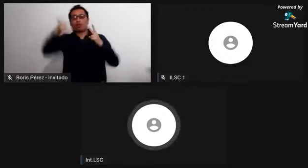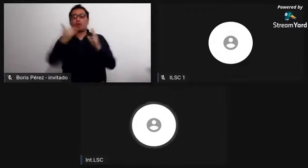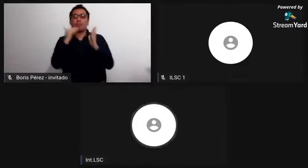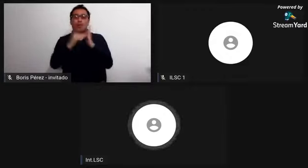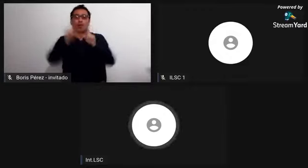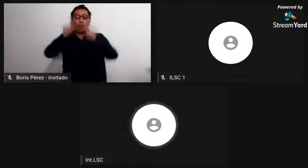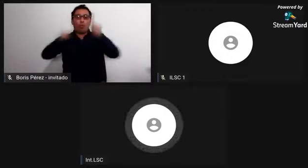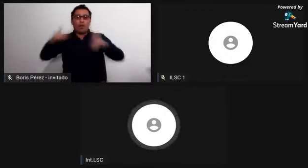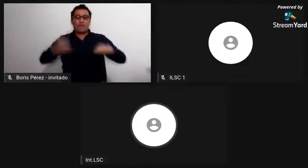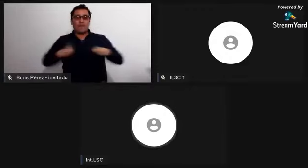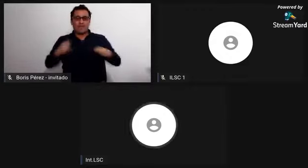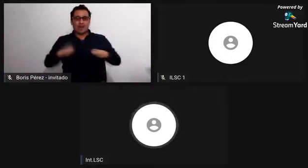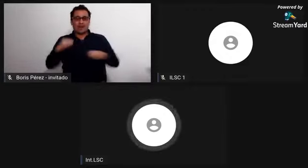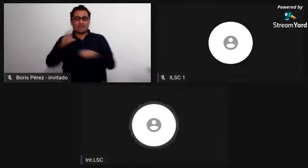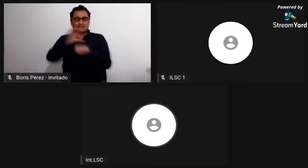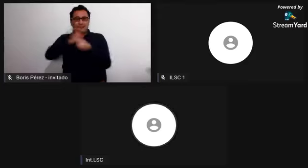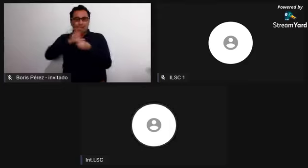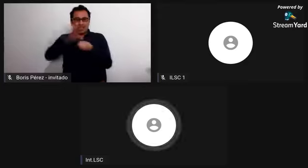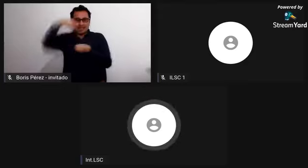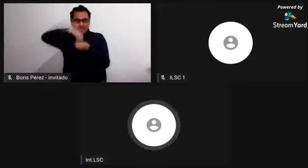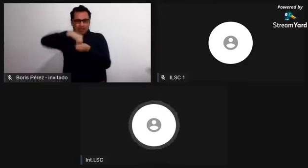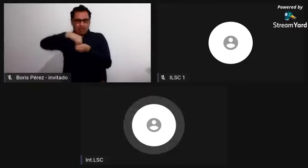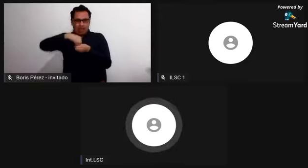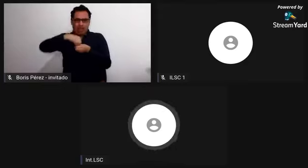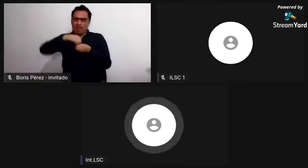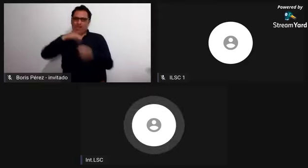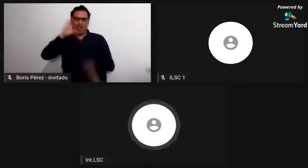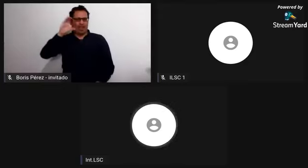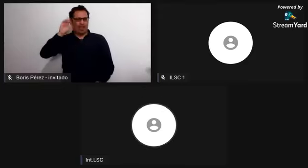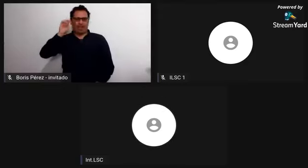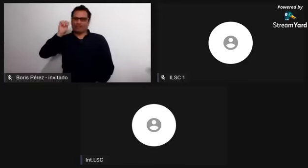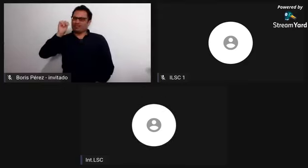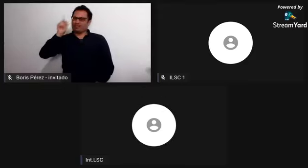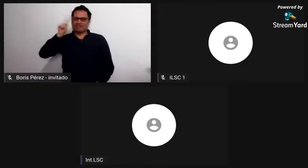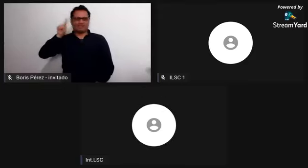ancestrales provenientes de esta población.